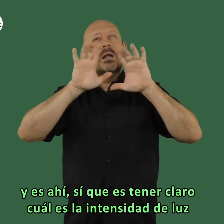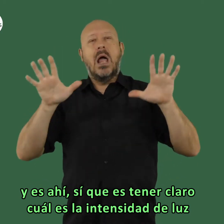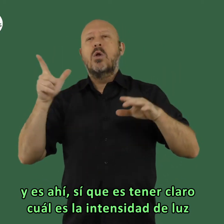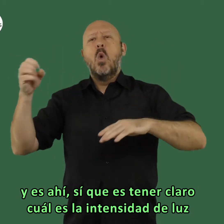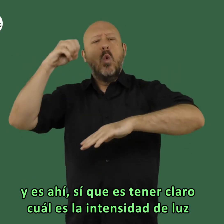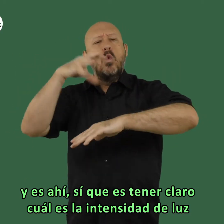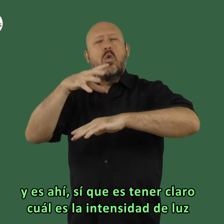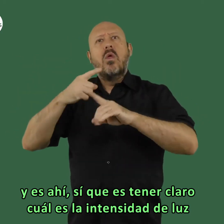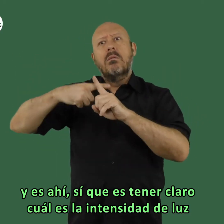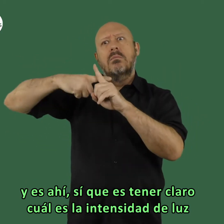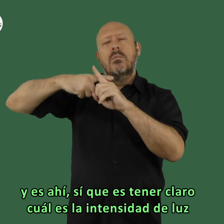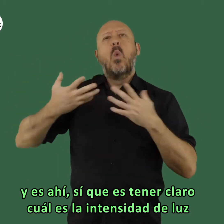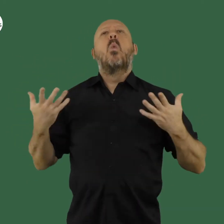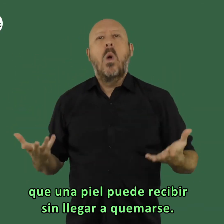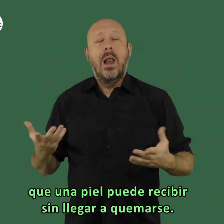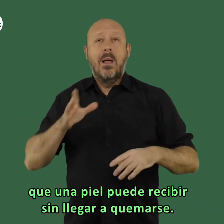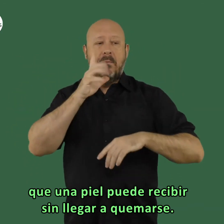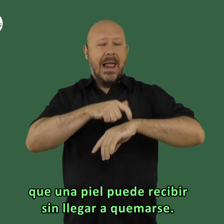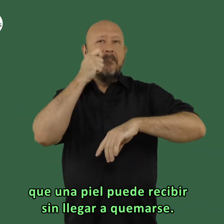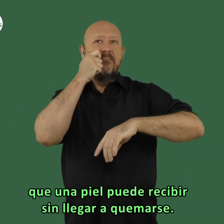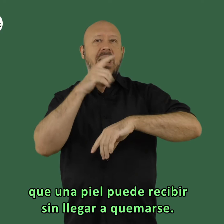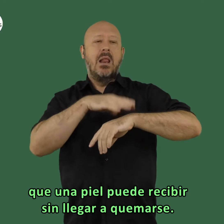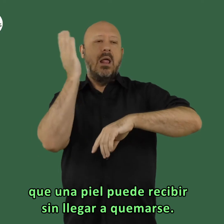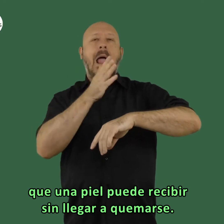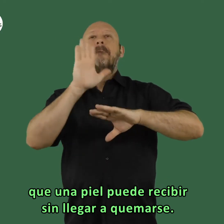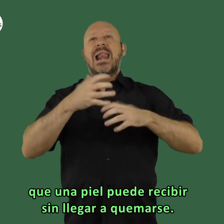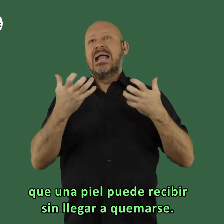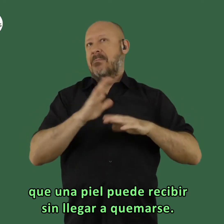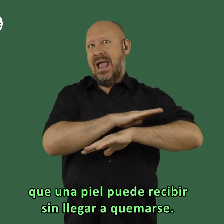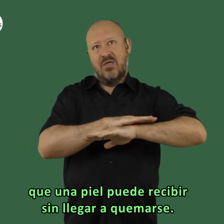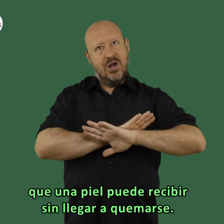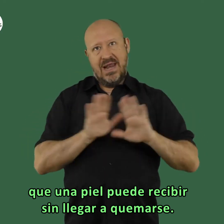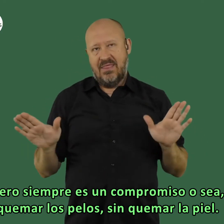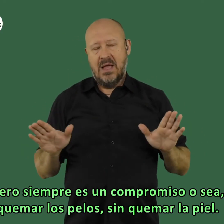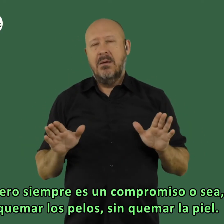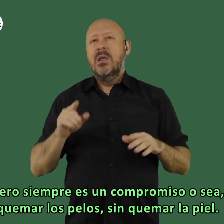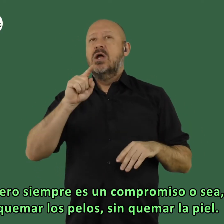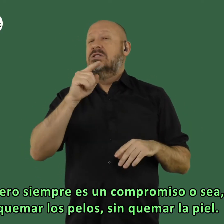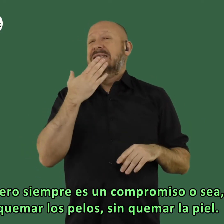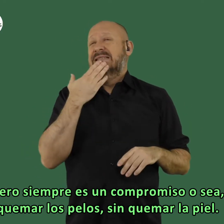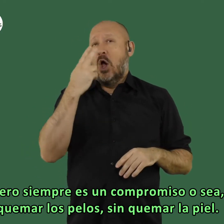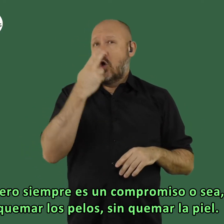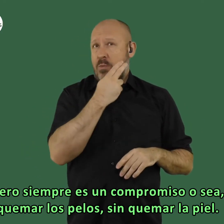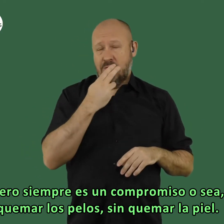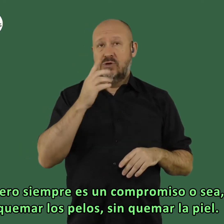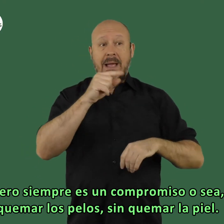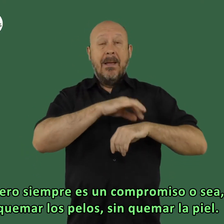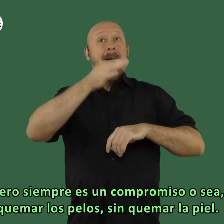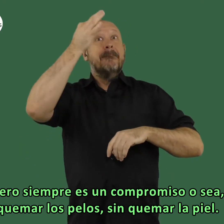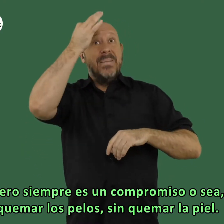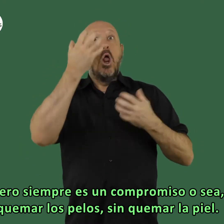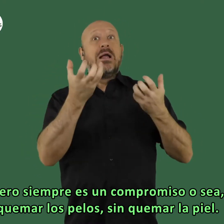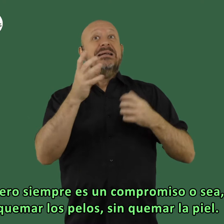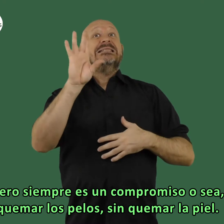es tener claro cuál es la intensidad de luz que que una piel puede recibir sin llegar a quemarse pero siempre es un compromiso o sea